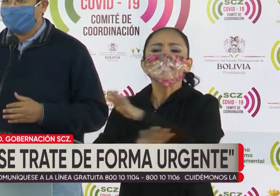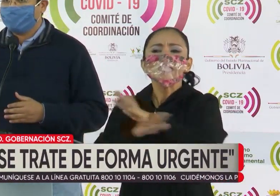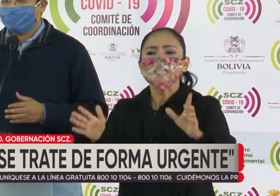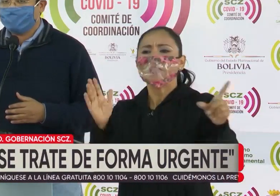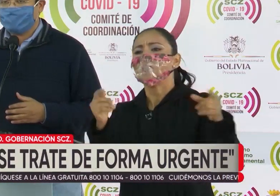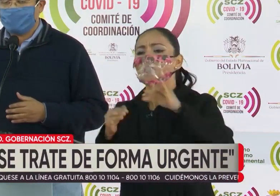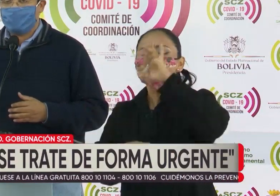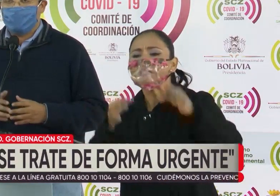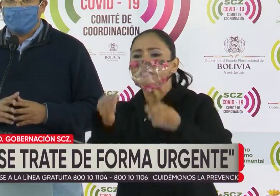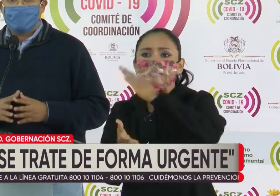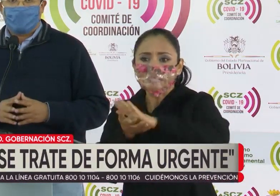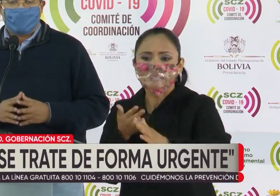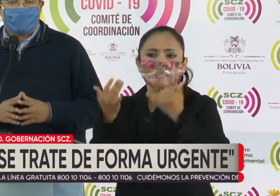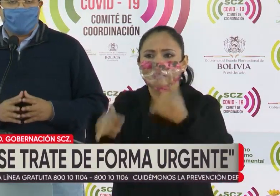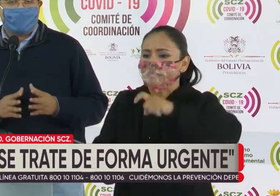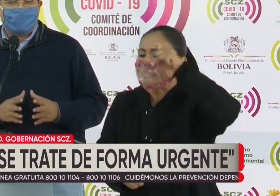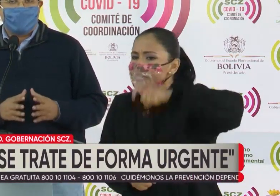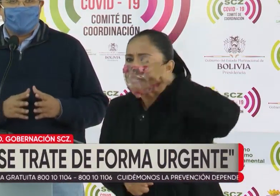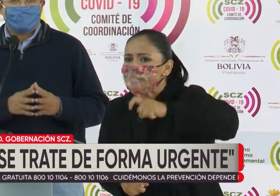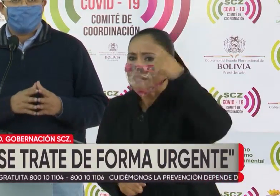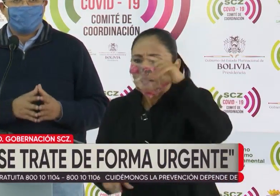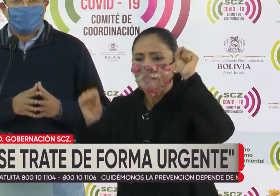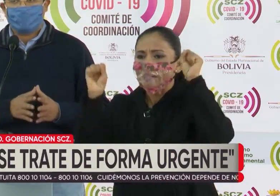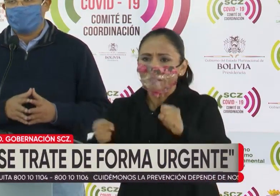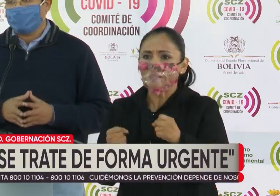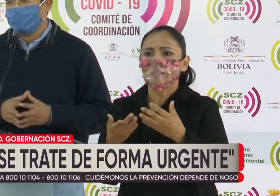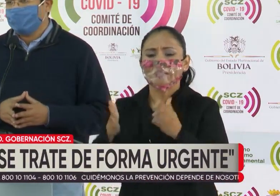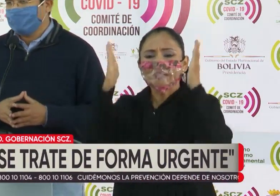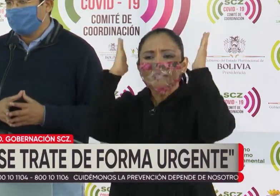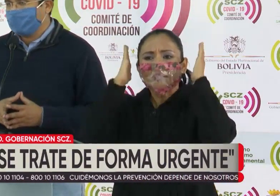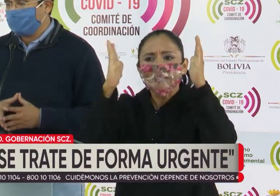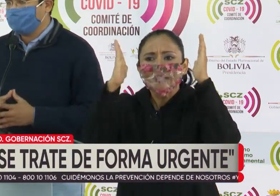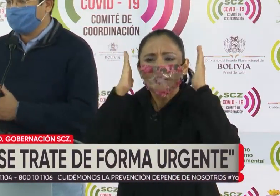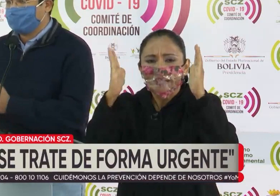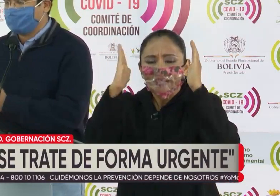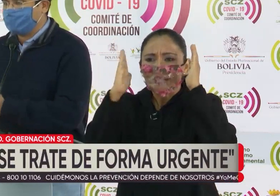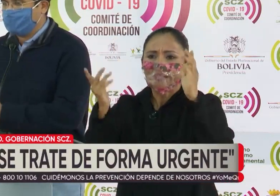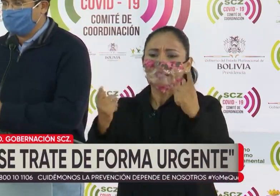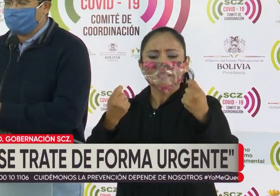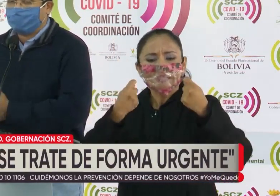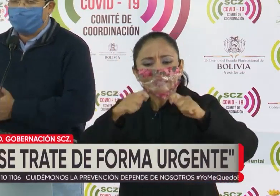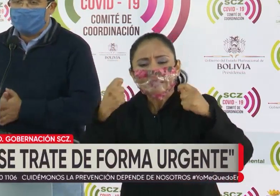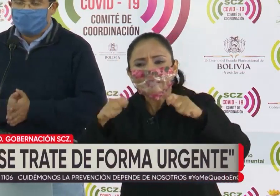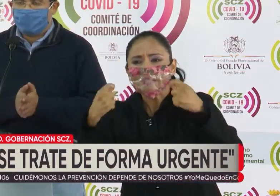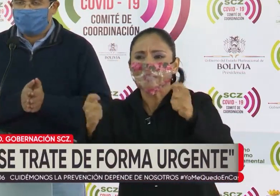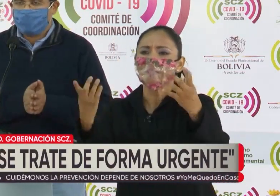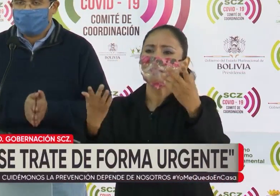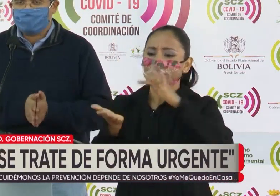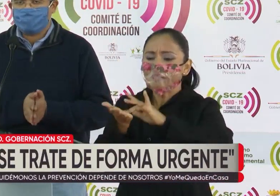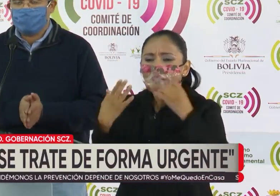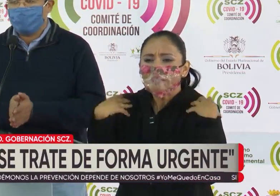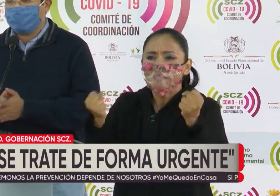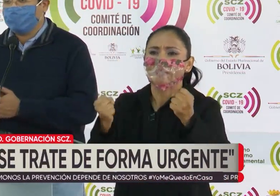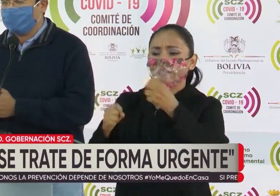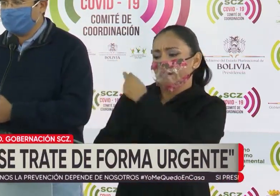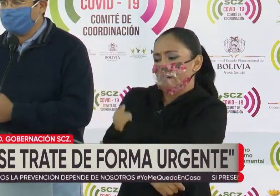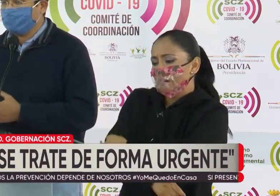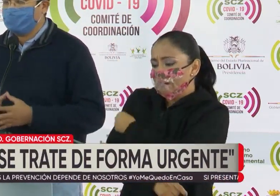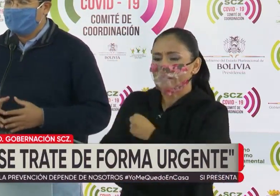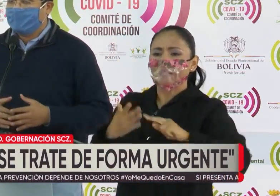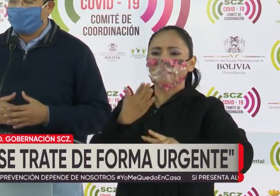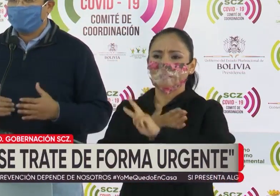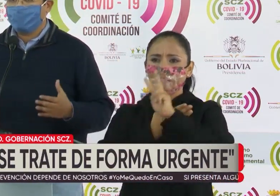van a ser necesarios para que se pueda atender en tratamiento, en hospitalización, en